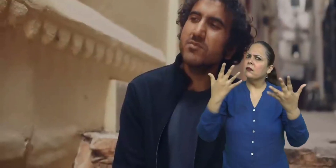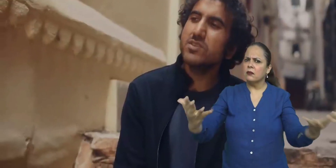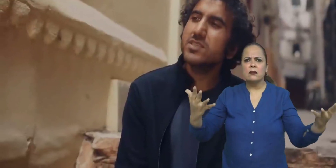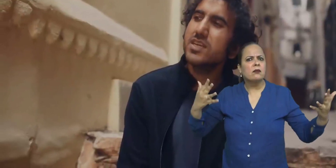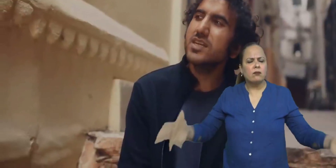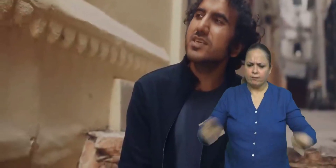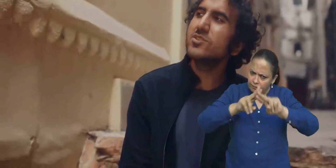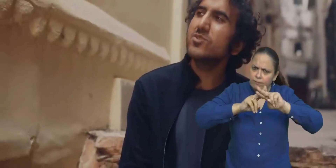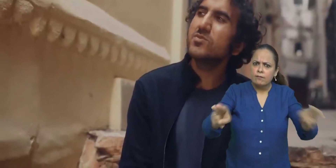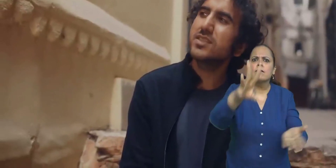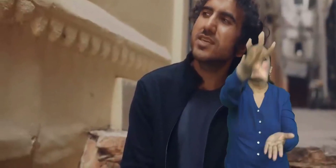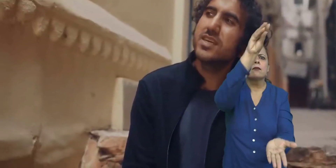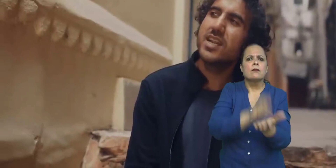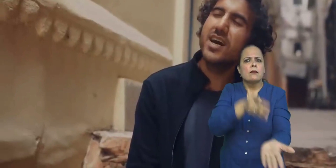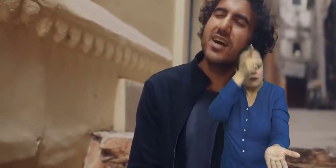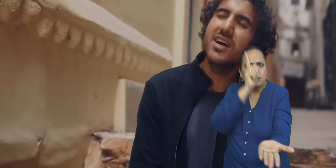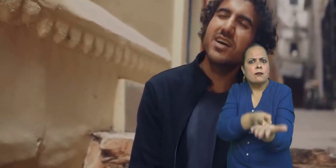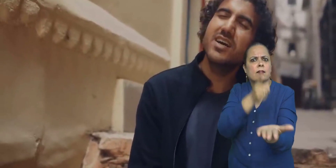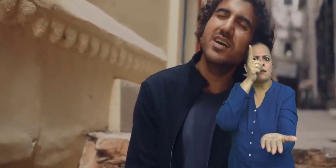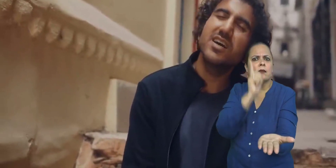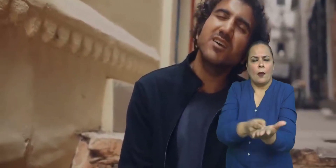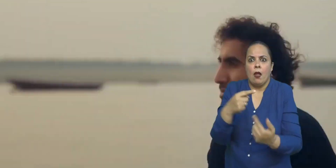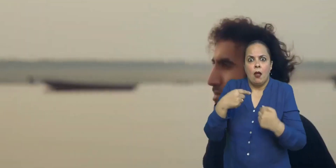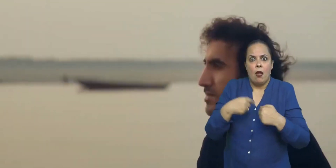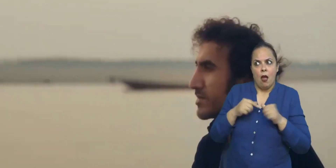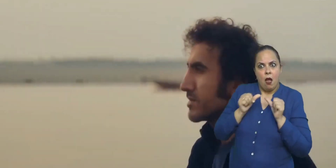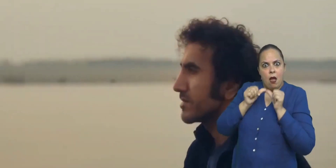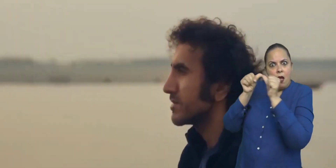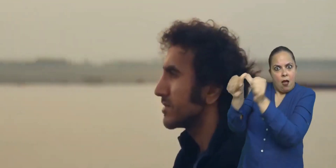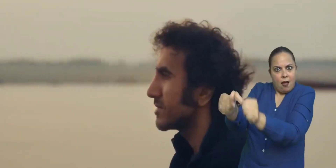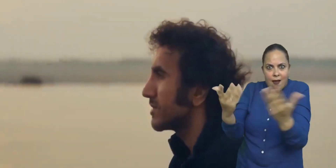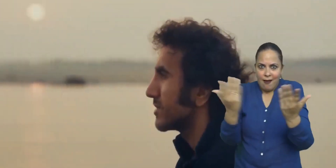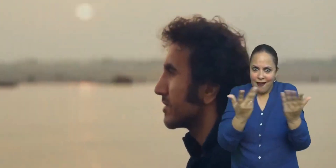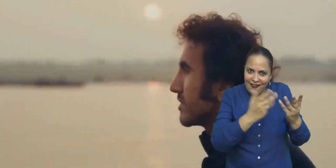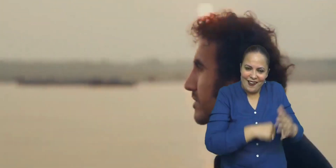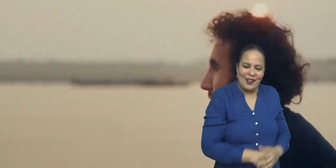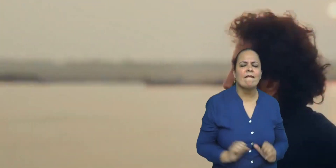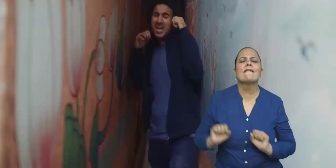मुझे जो भी तेरा है मैंने बोला